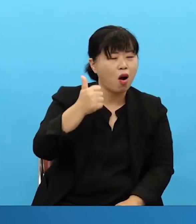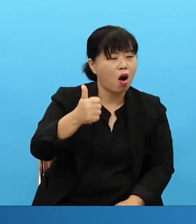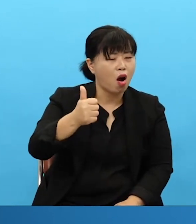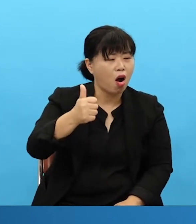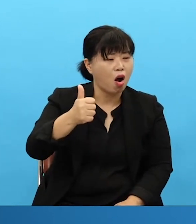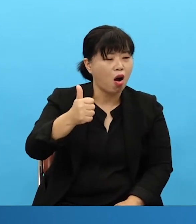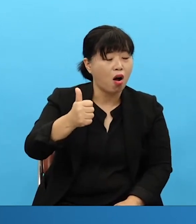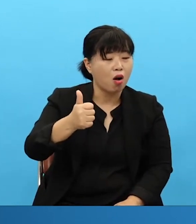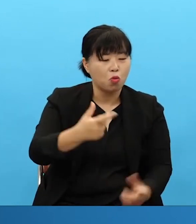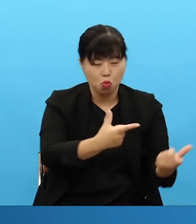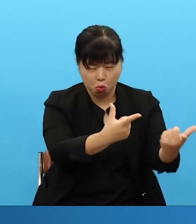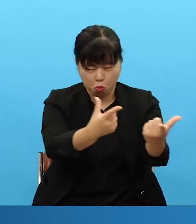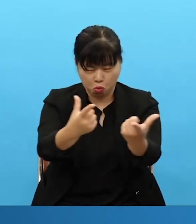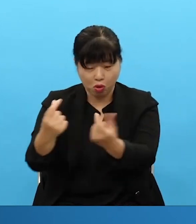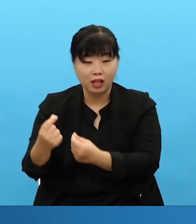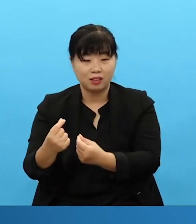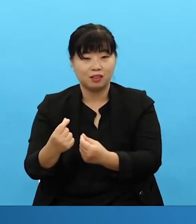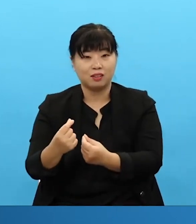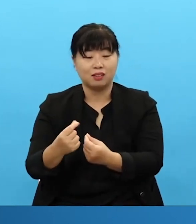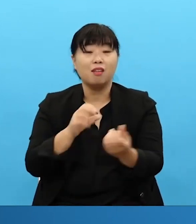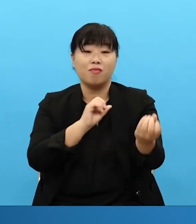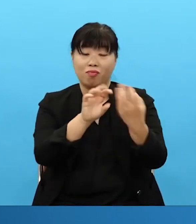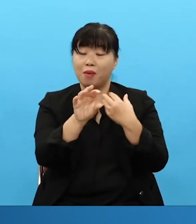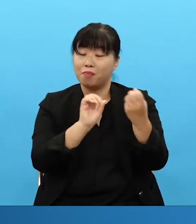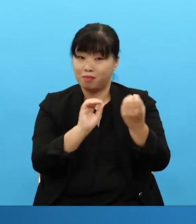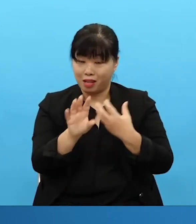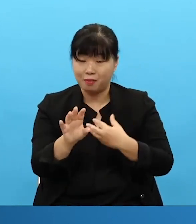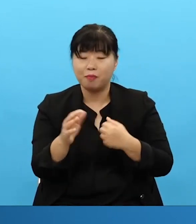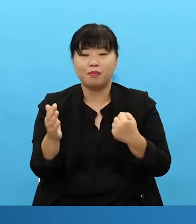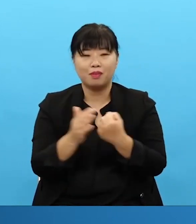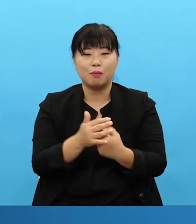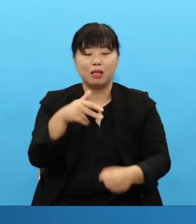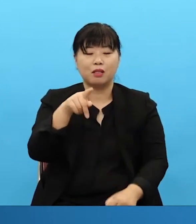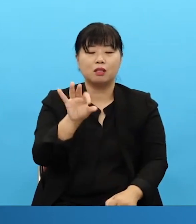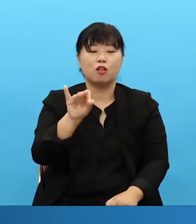They were saying other things criticism about everything else but the music was great. That's right.